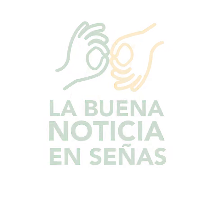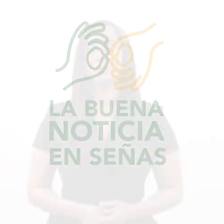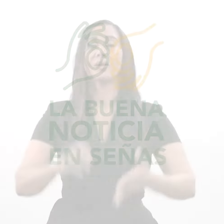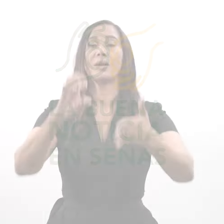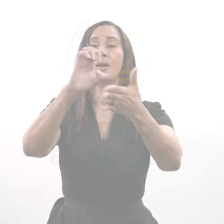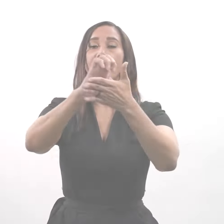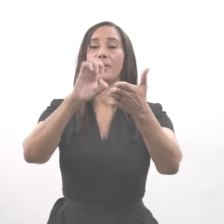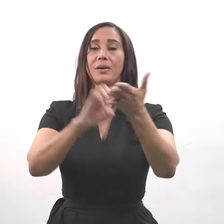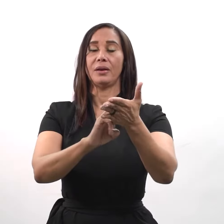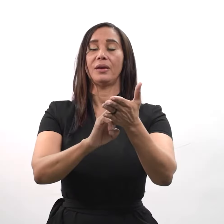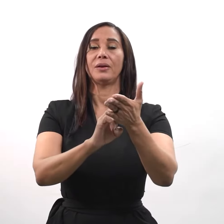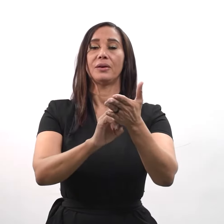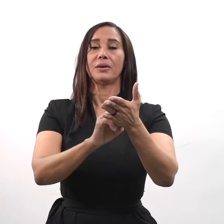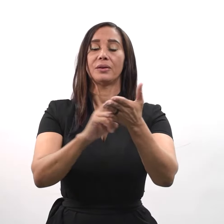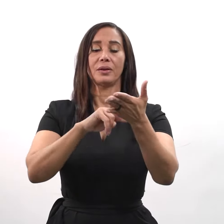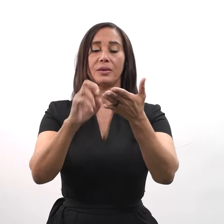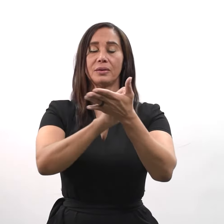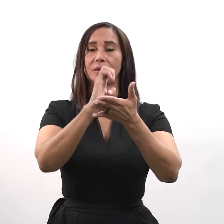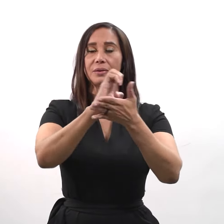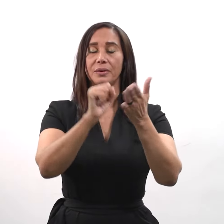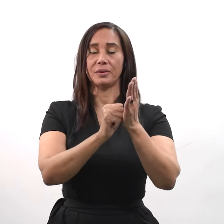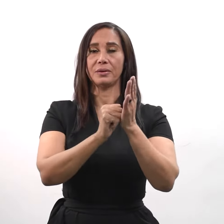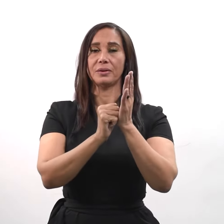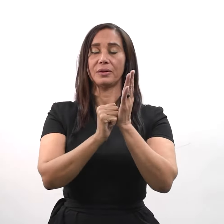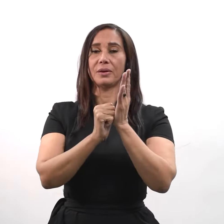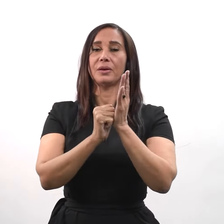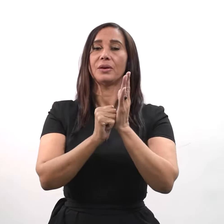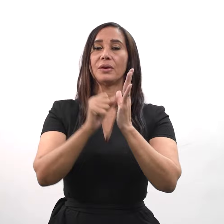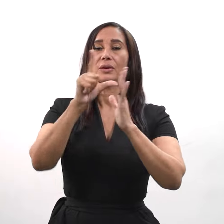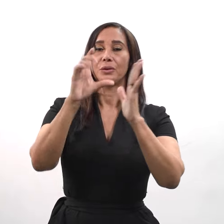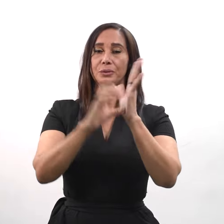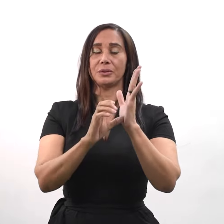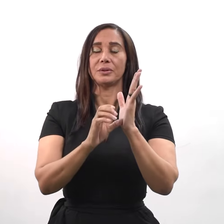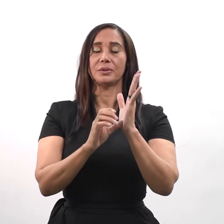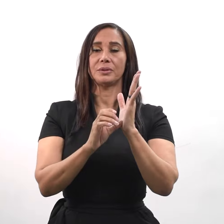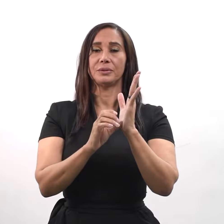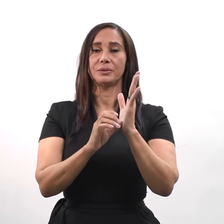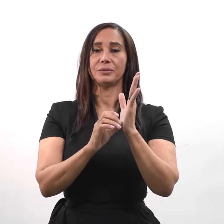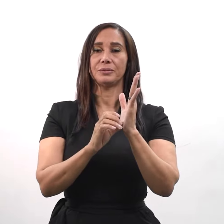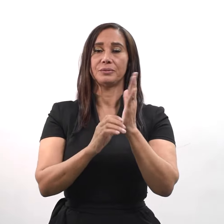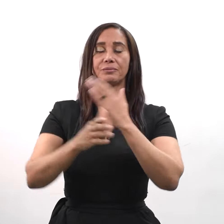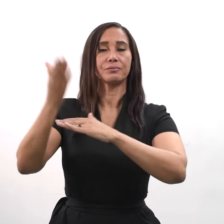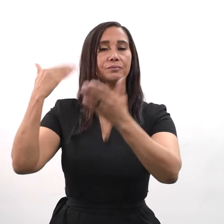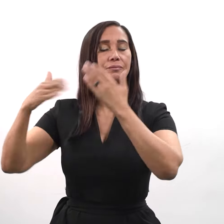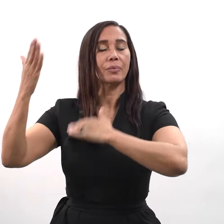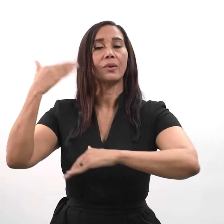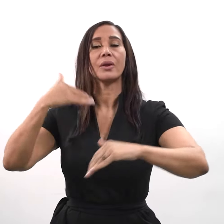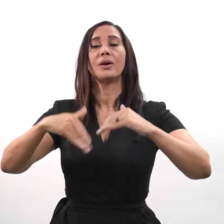Evangelio Lectura del Santo Evangelio según San Lucas En aquel tiempo decía